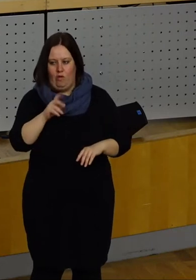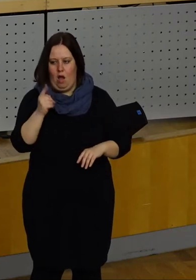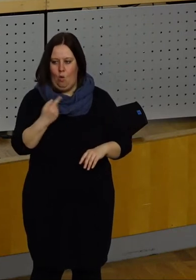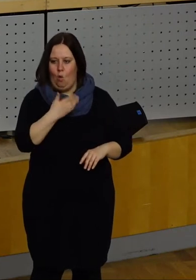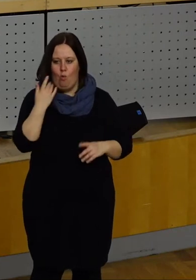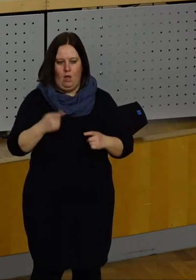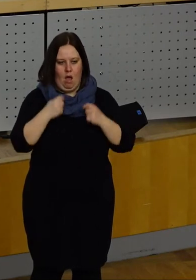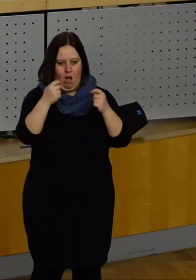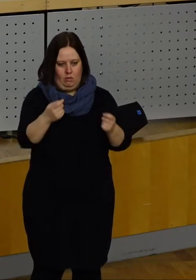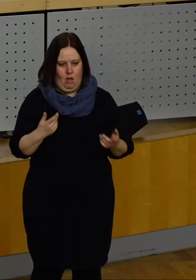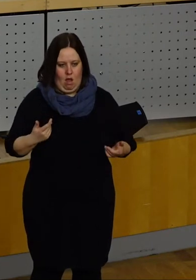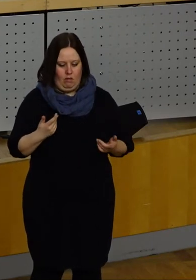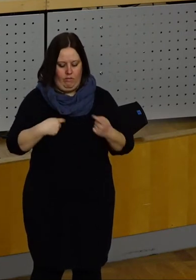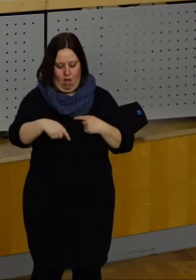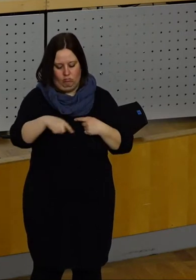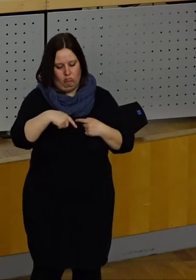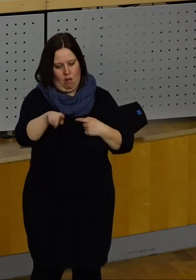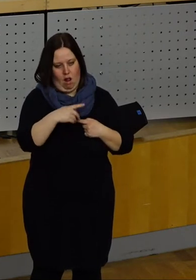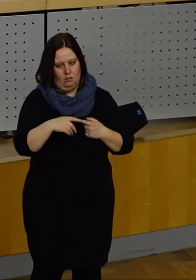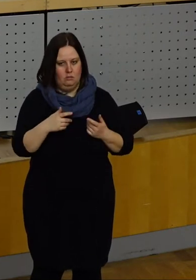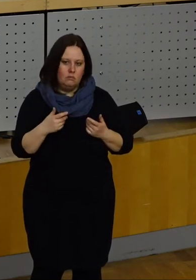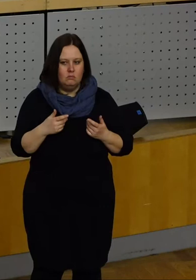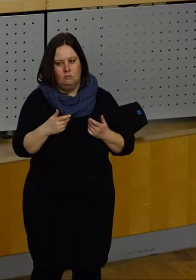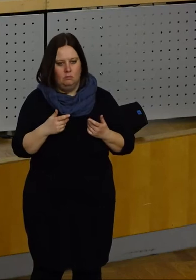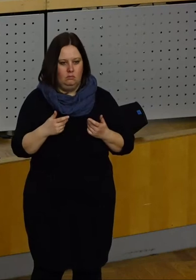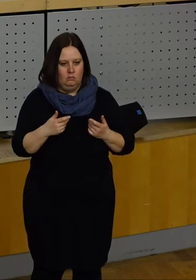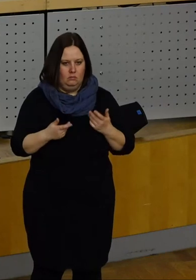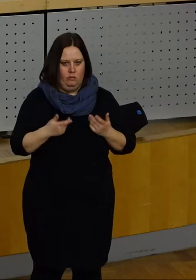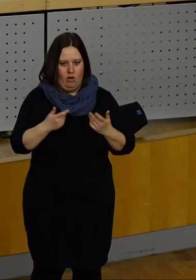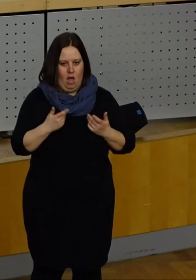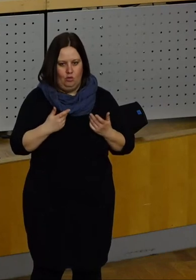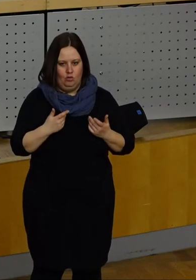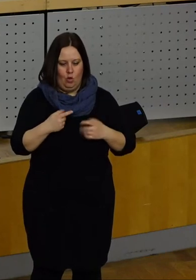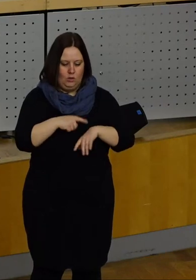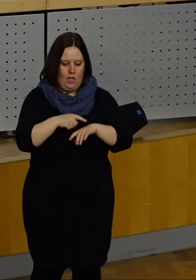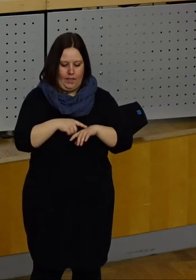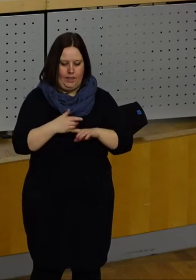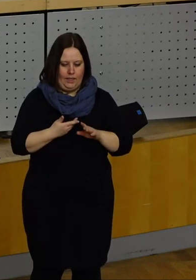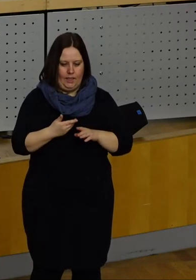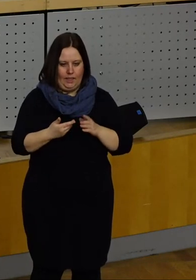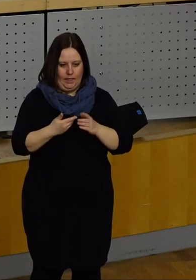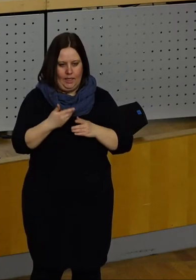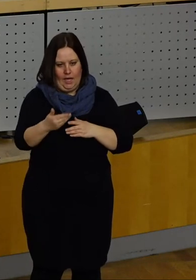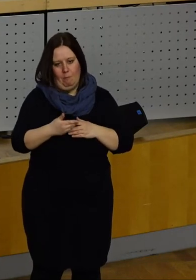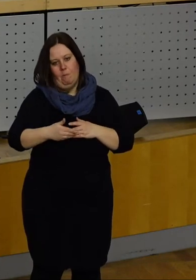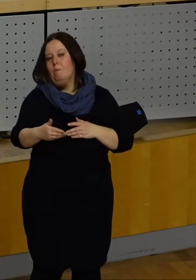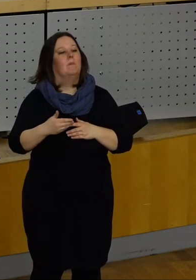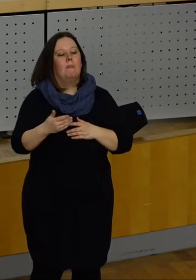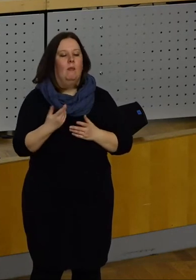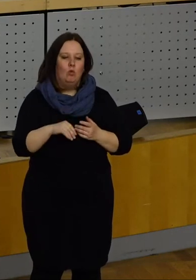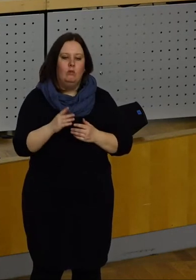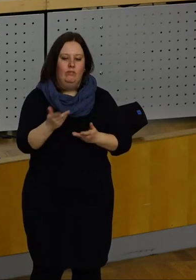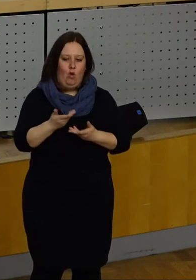einen Antrag hier vielleicht bei Gelegenheit, ich gebe Ihnen noch ein bisschen Zeit, vielleicht uns etwas